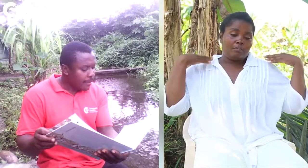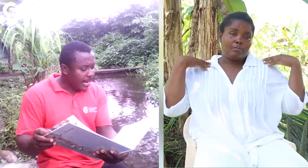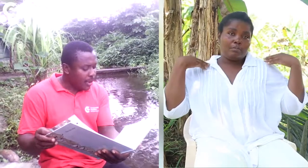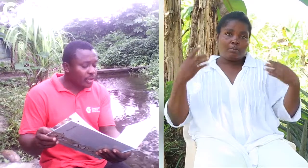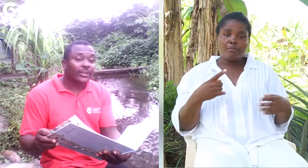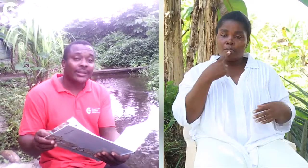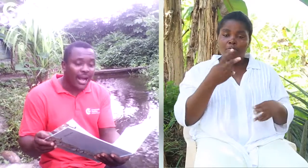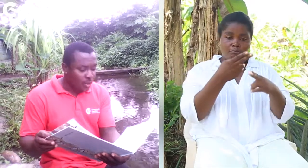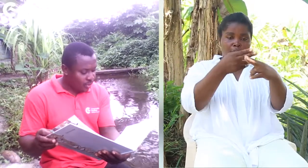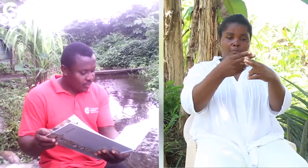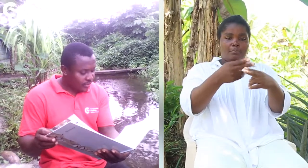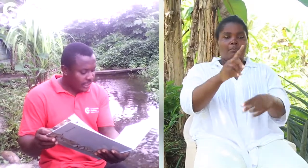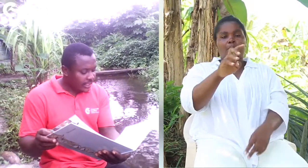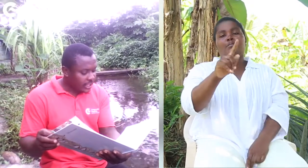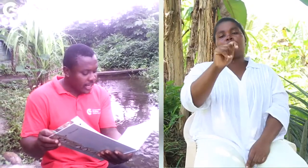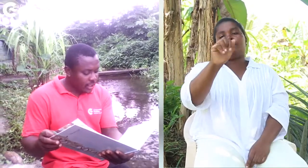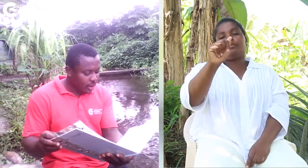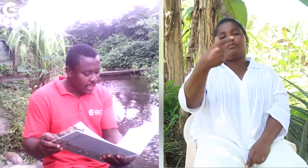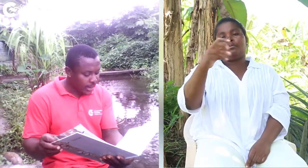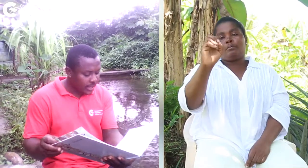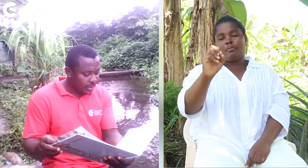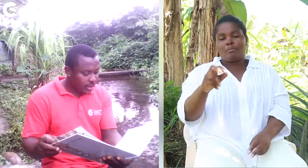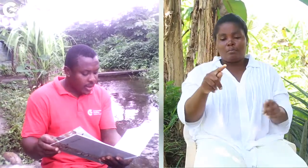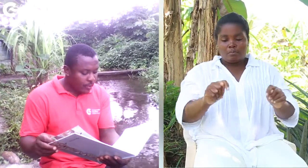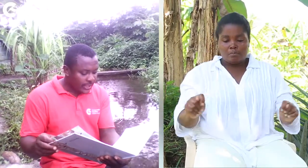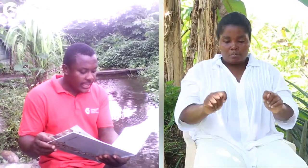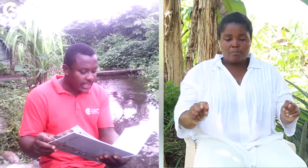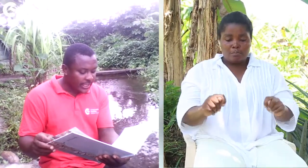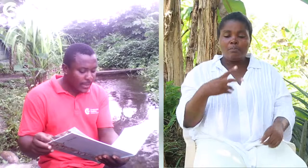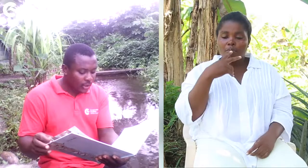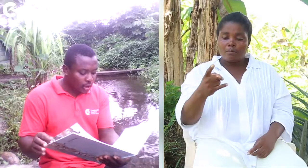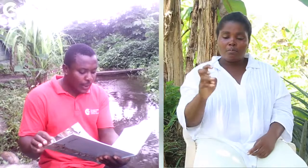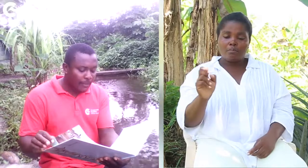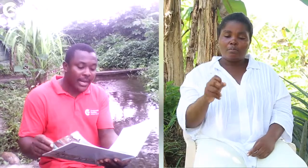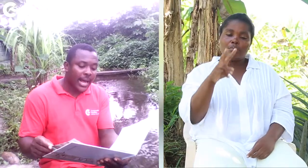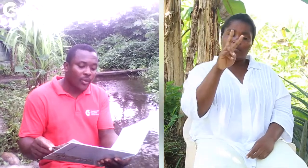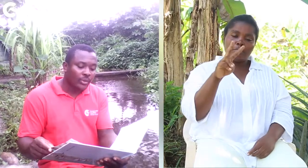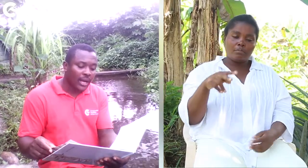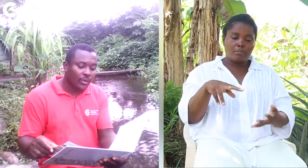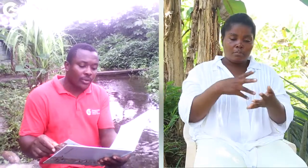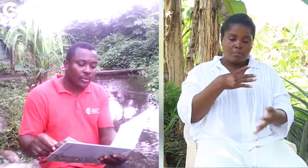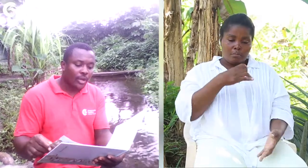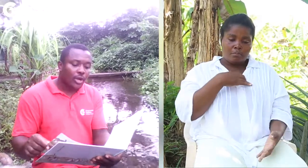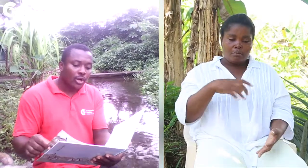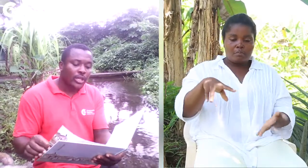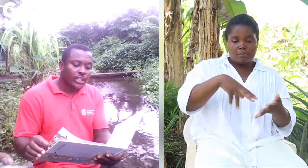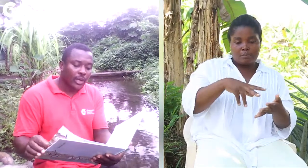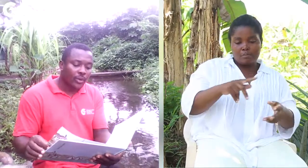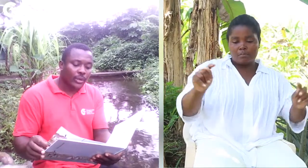llamaremos Tango! decidió el señor Grasmay, pues se necesitaba dos para bailar un tango. Roy y Silo